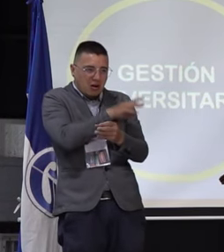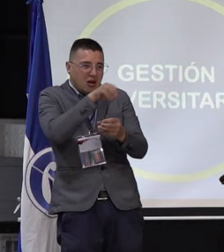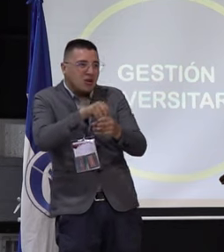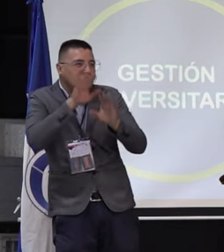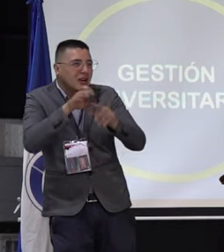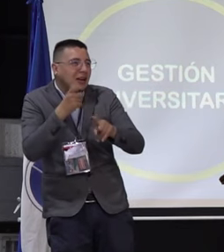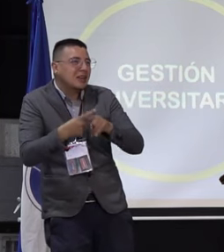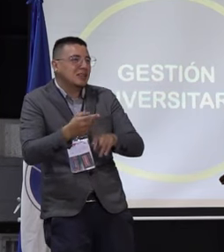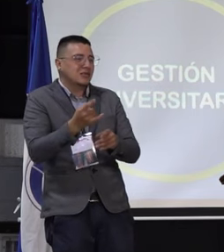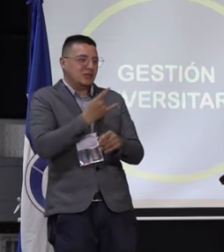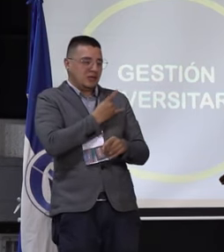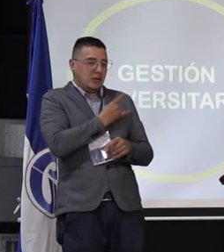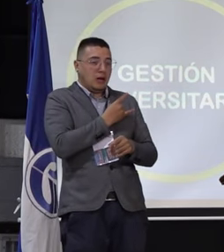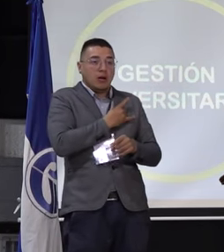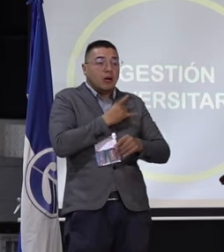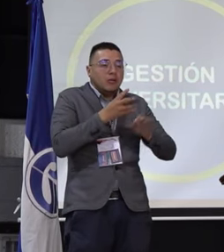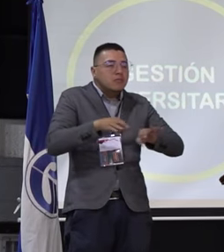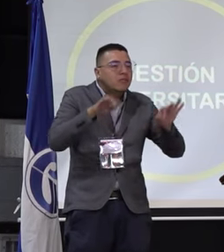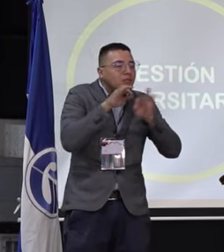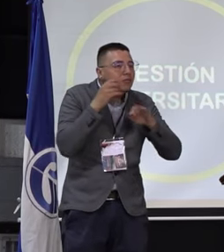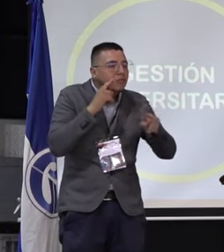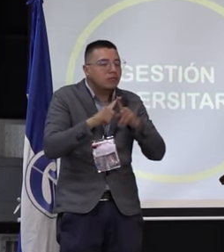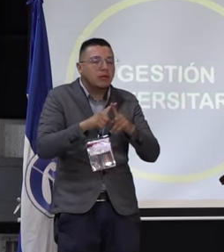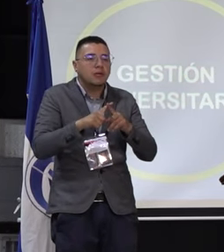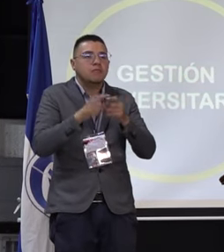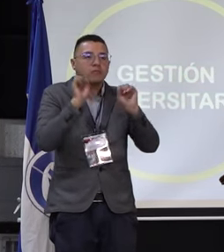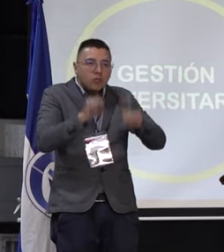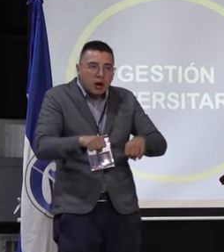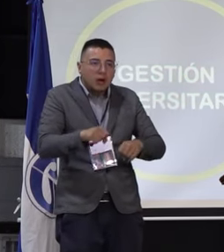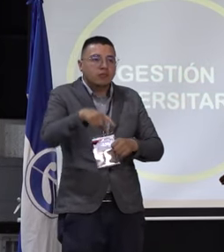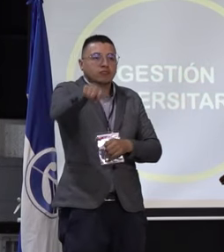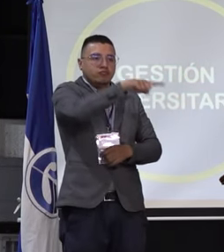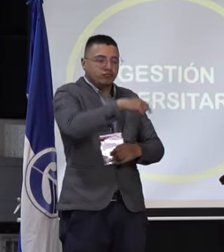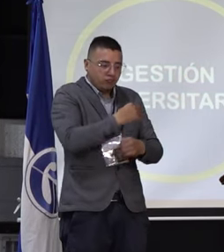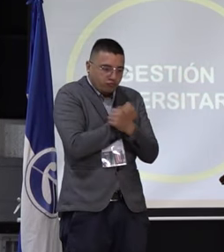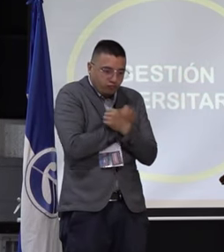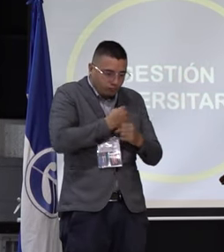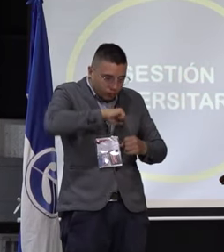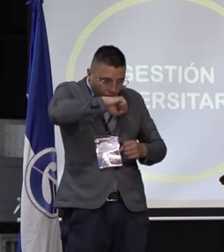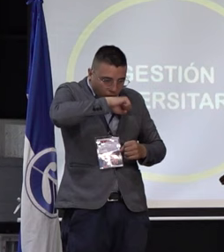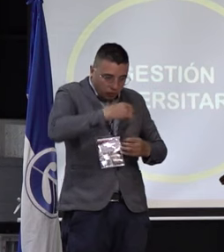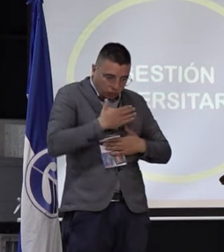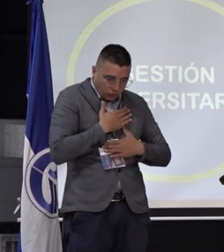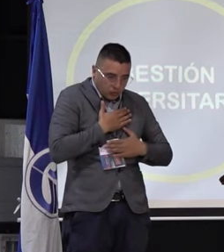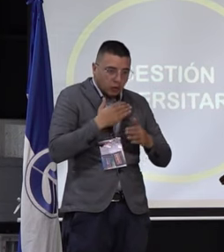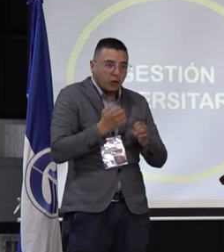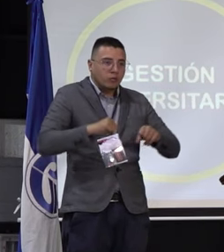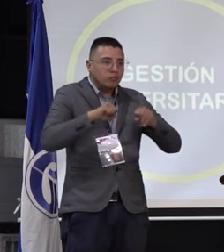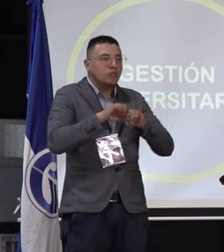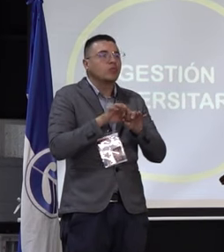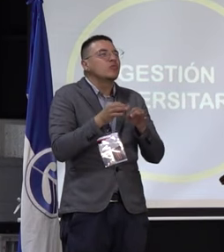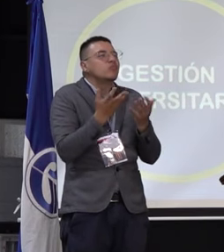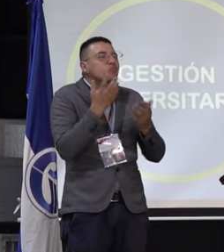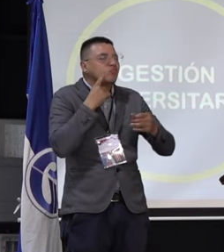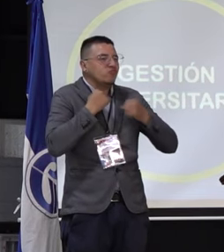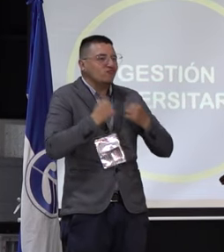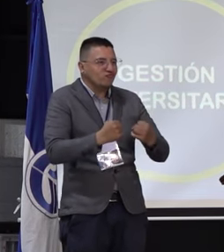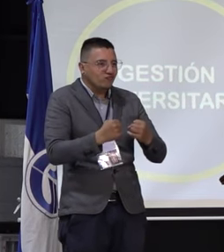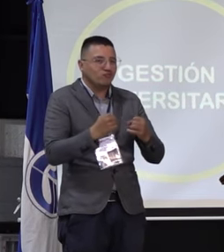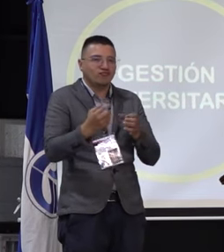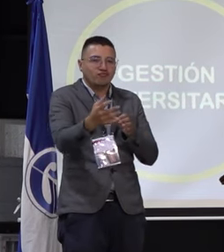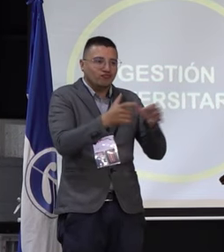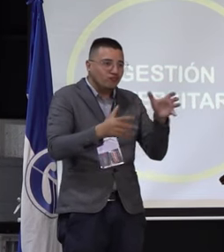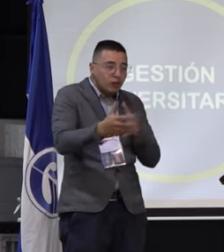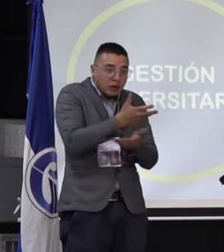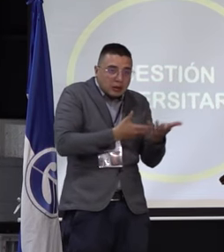universidad, sino también es una forma de generar sentido de pertenencia y fortalecer el vínculo. Impulsar una política